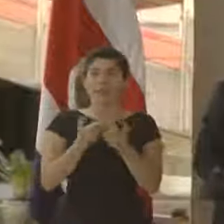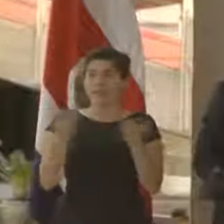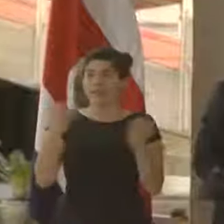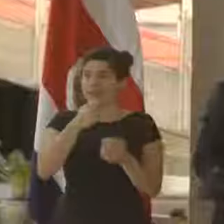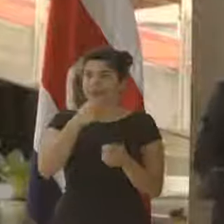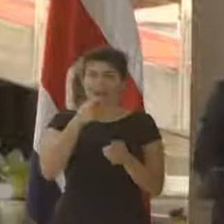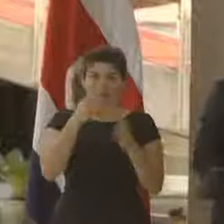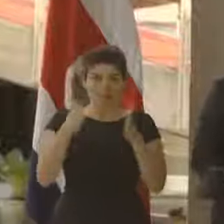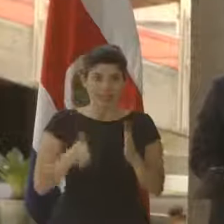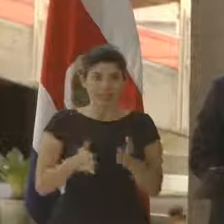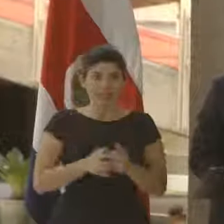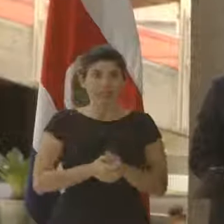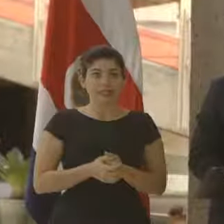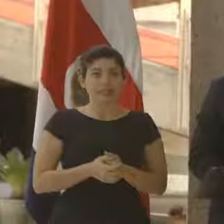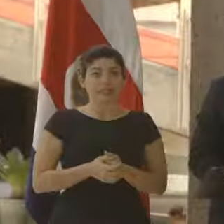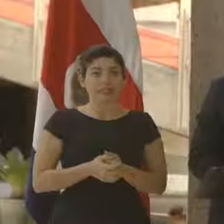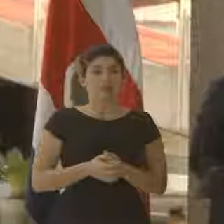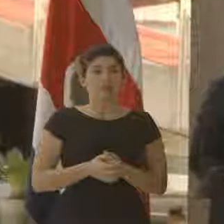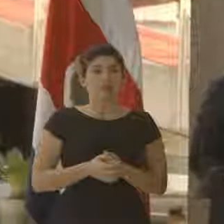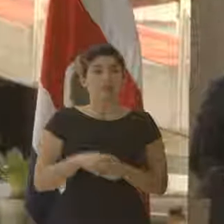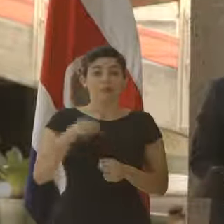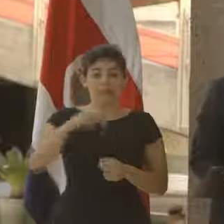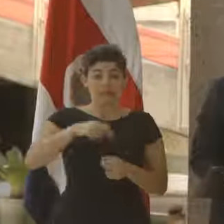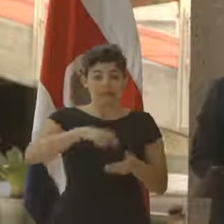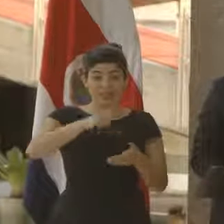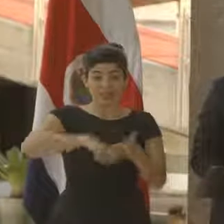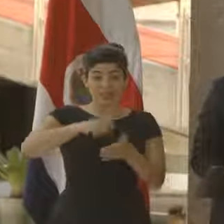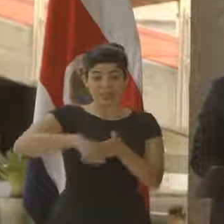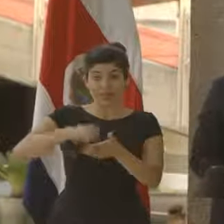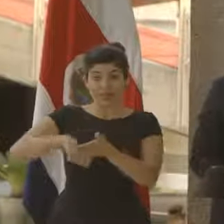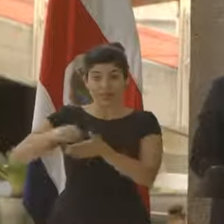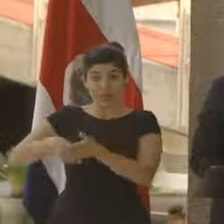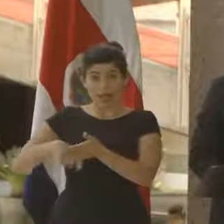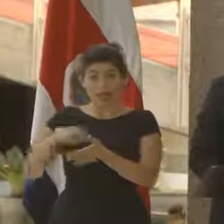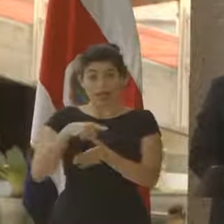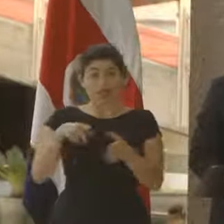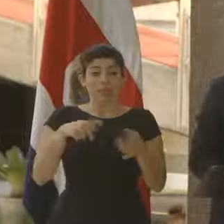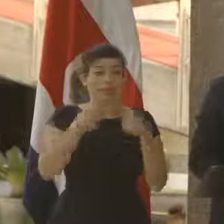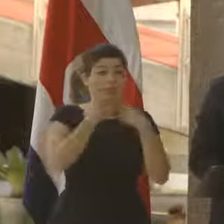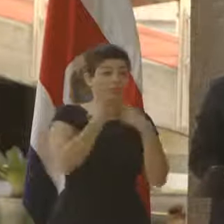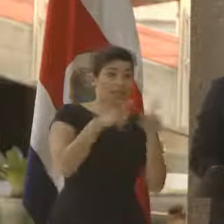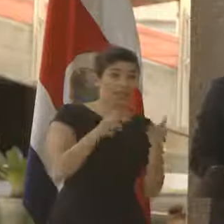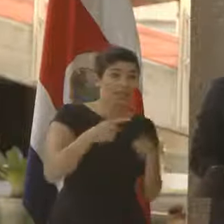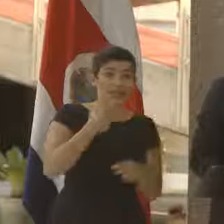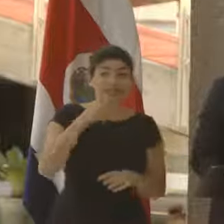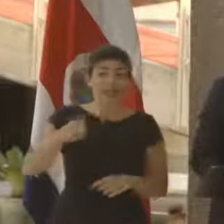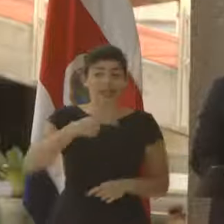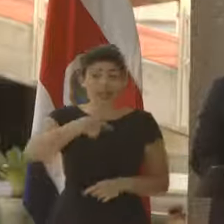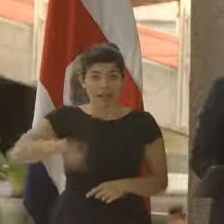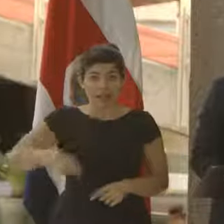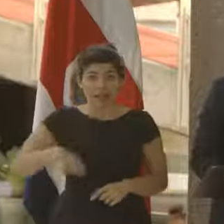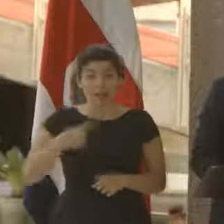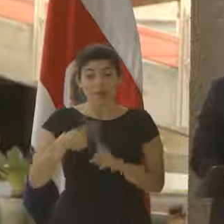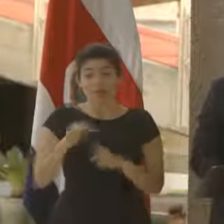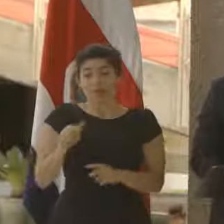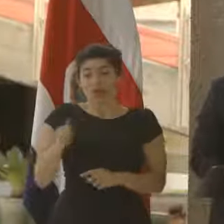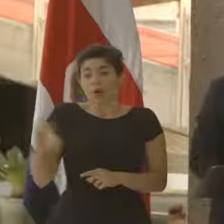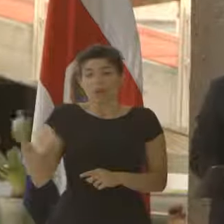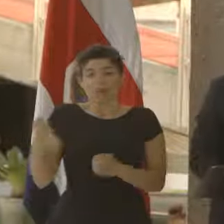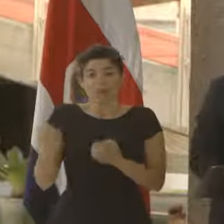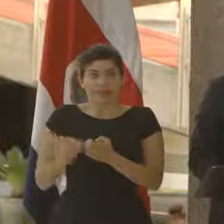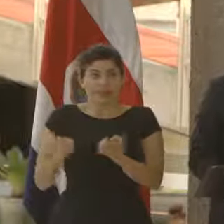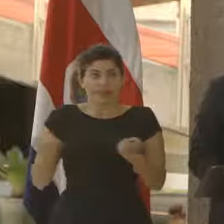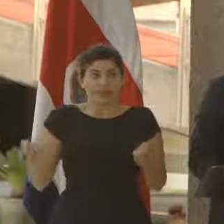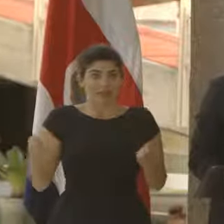mías de la prensa. Con estas firmas, tanto directrices, decretos y otros instrumentos